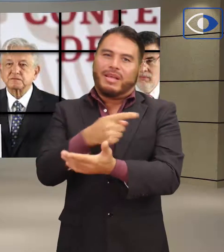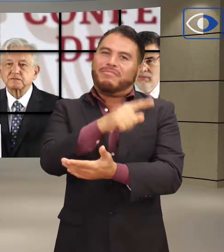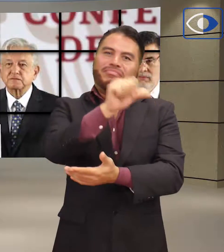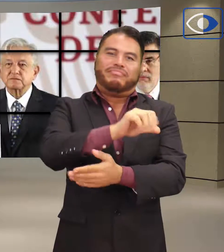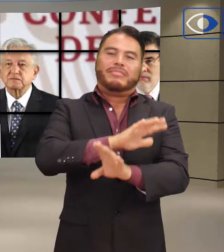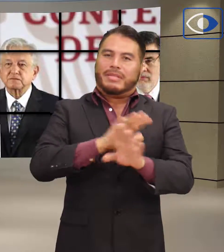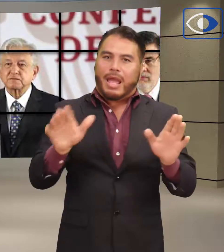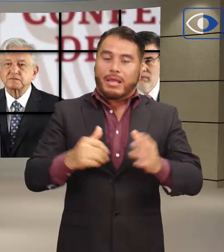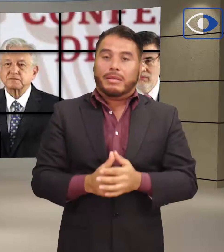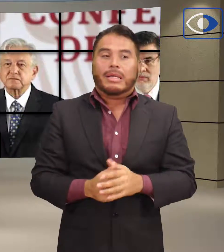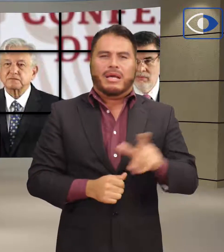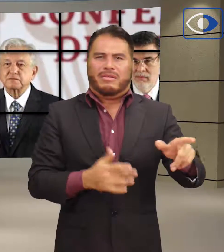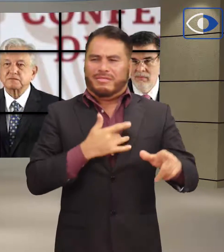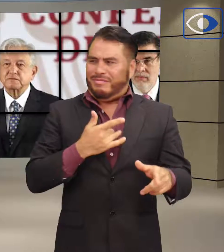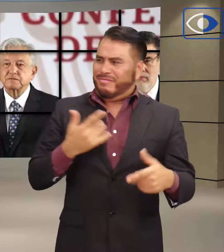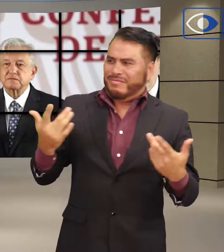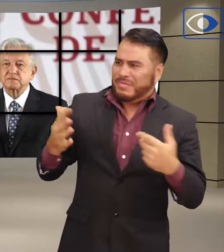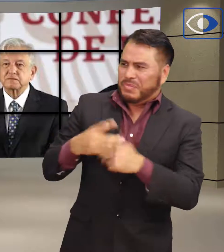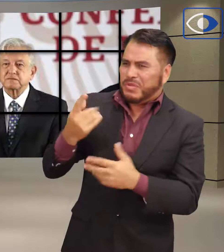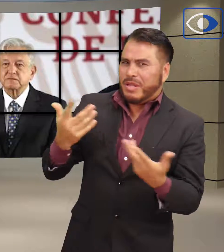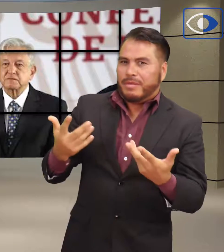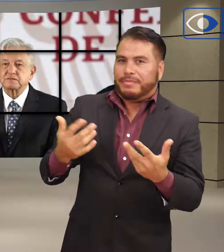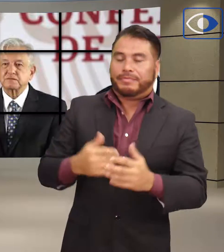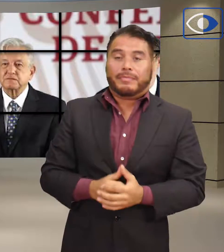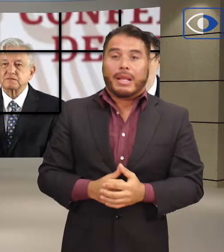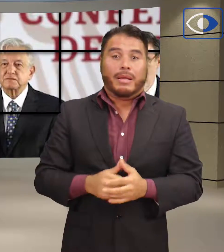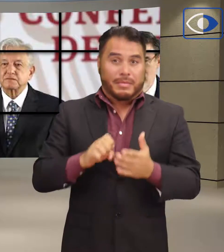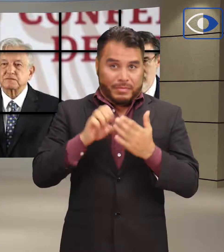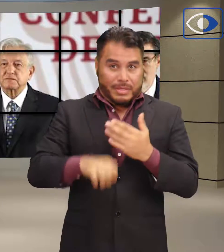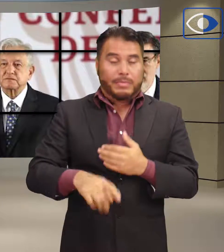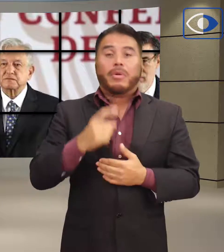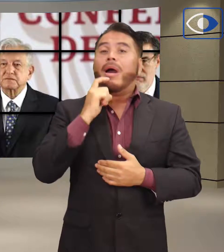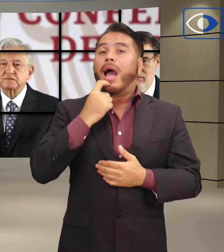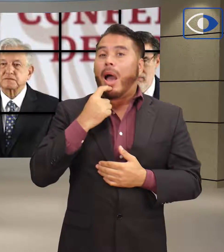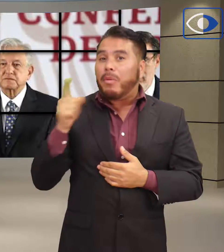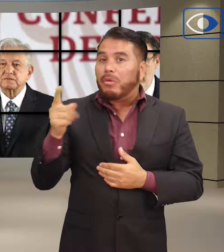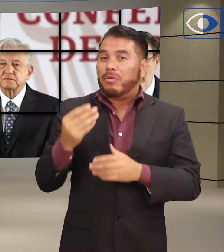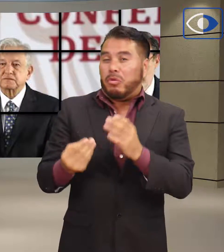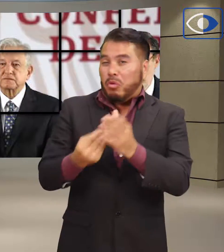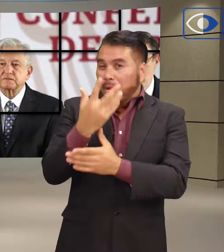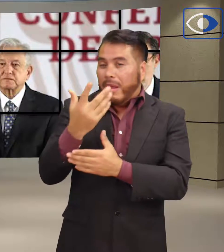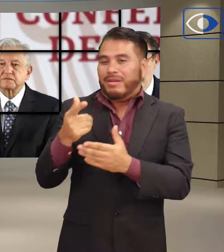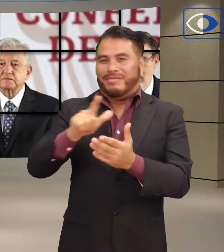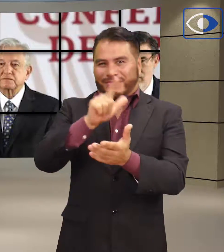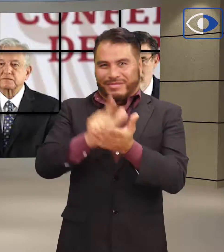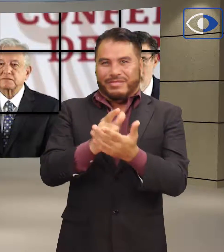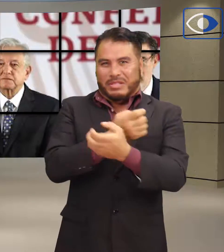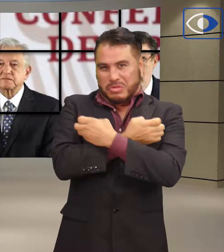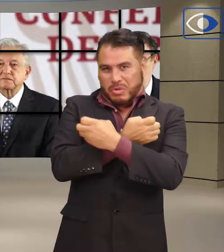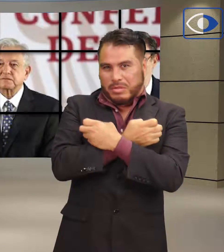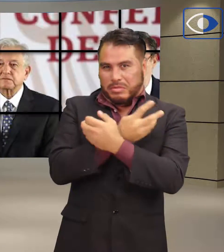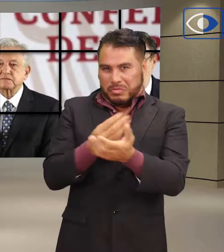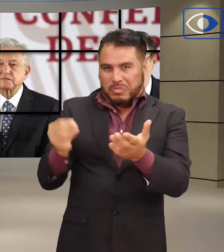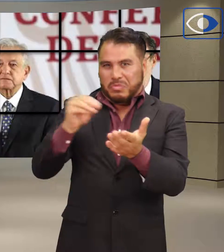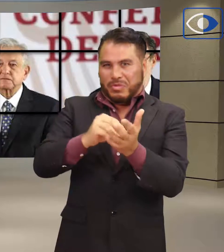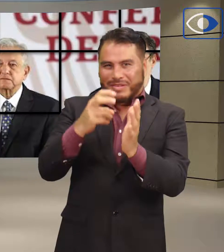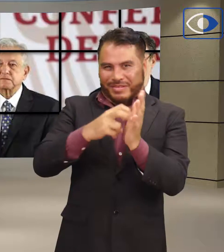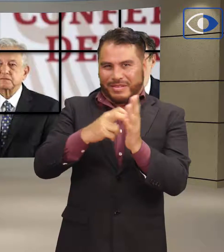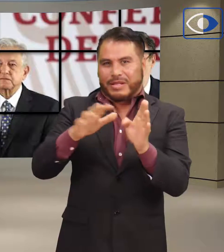calidad de la educación en el país, los consejeros de este organismo cuestionaron la decisión. Al firmar la nueva propuesta de